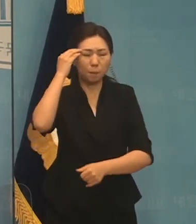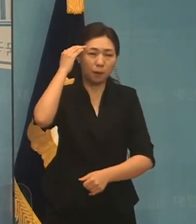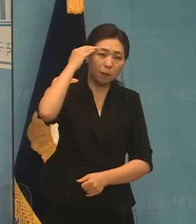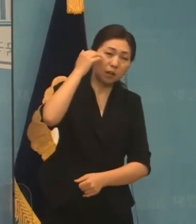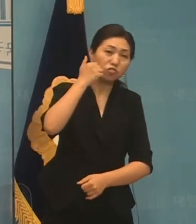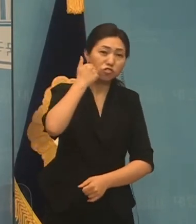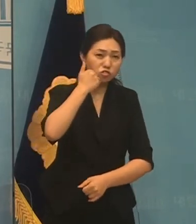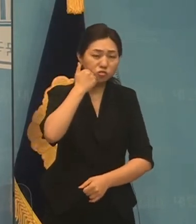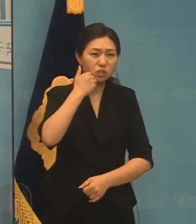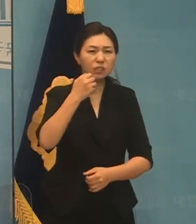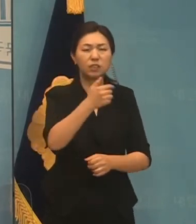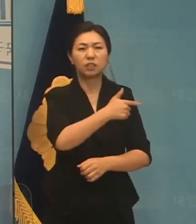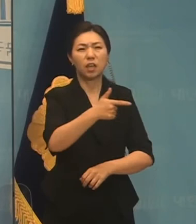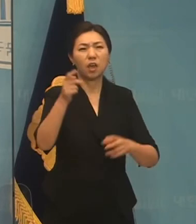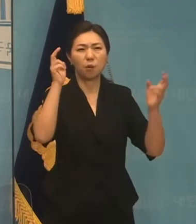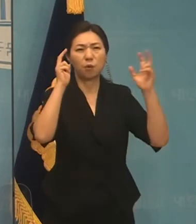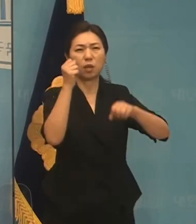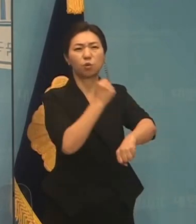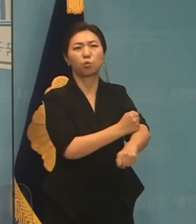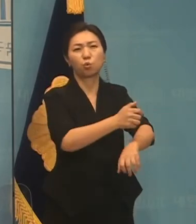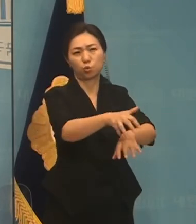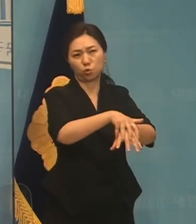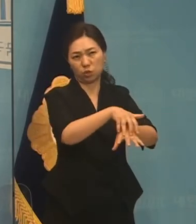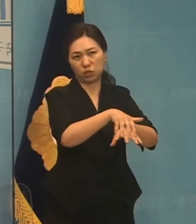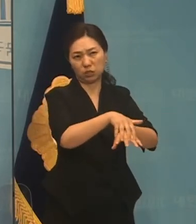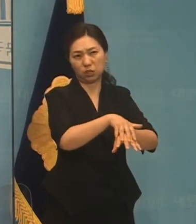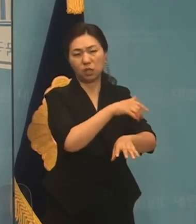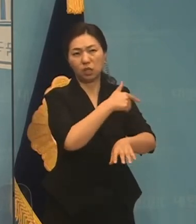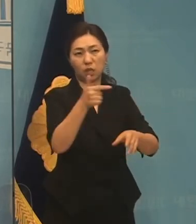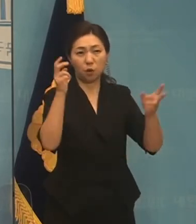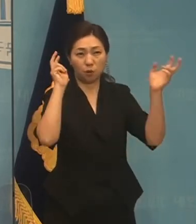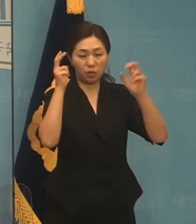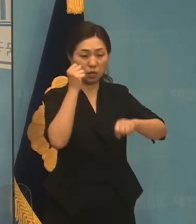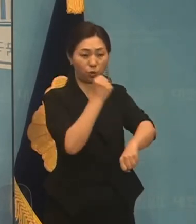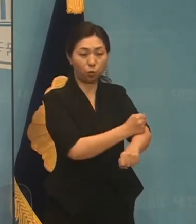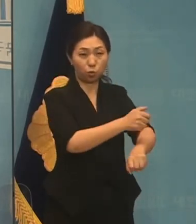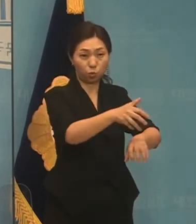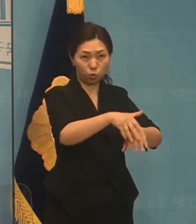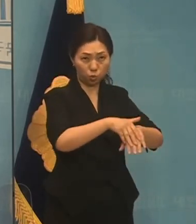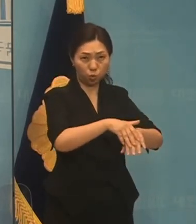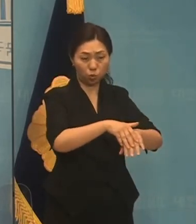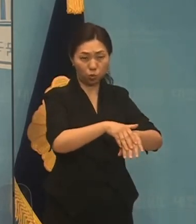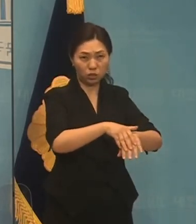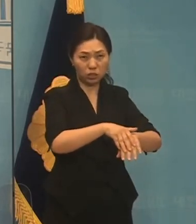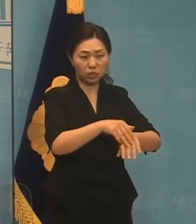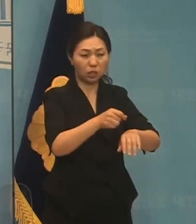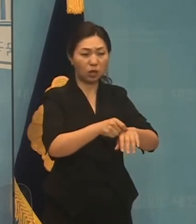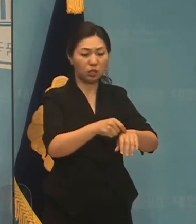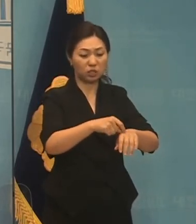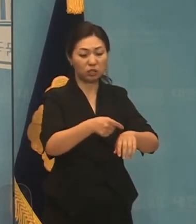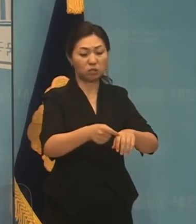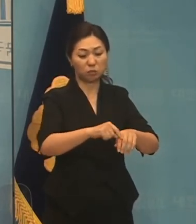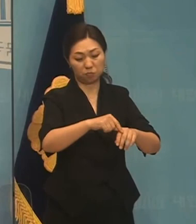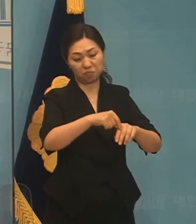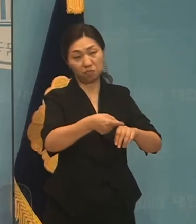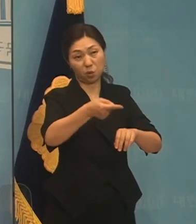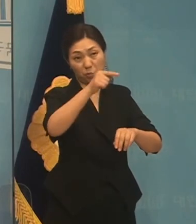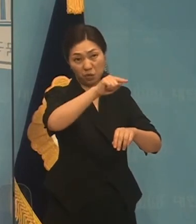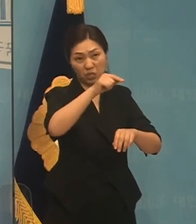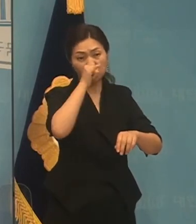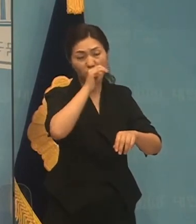노동조합이고, 또 대기업 노동조합의 상급단체인 민주노총입니다. 대기업 노동조합이